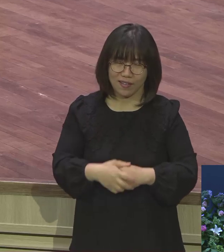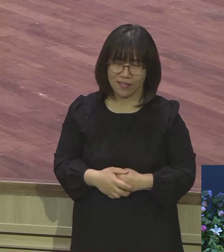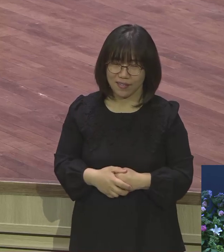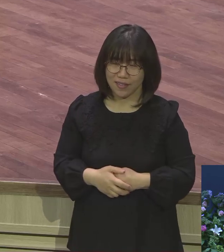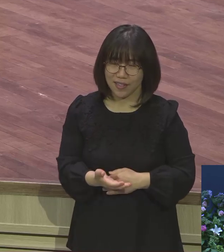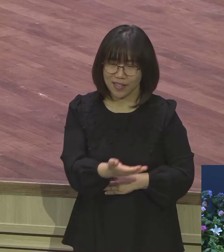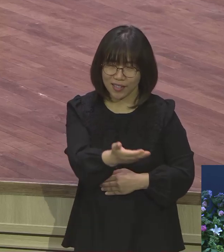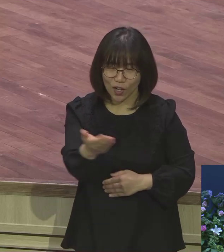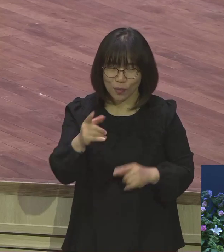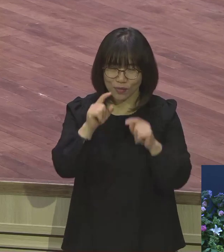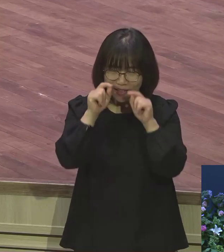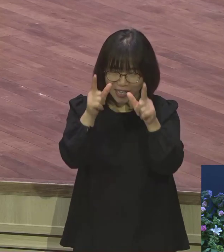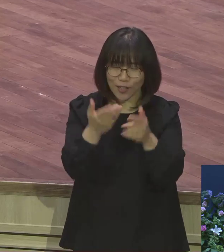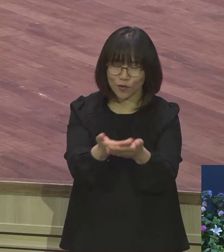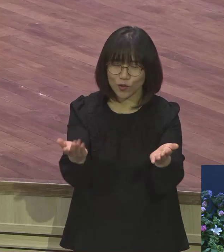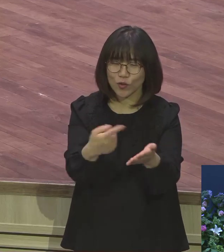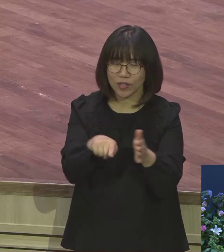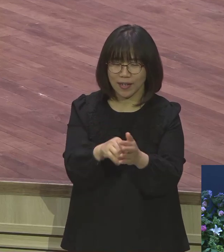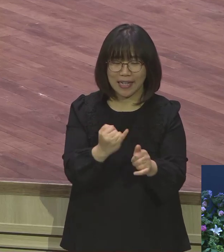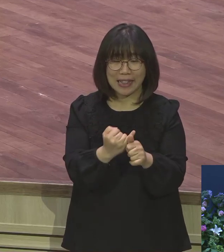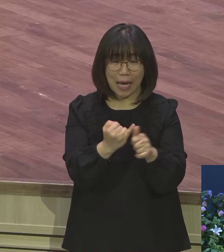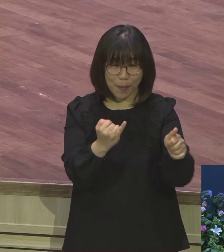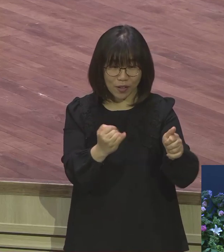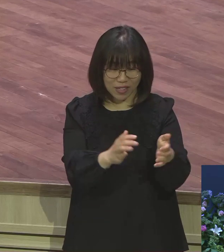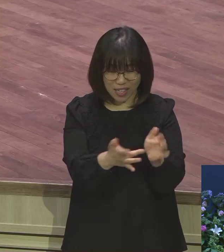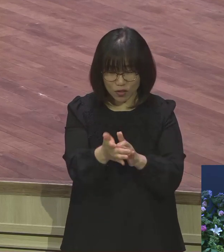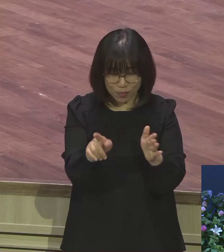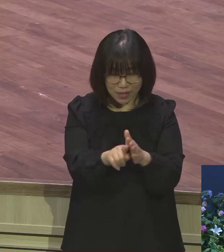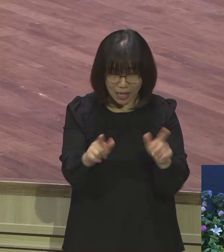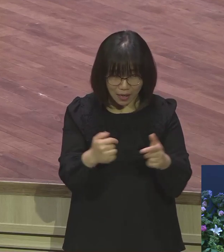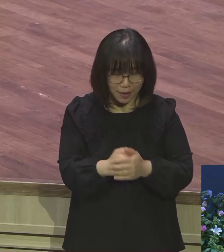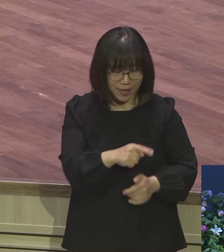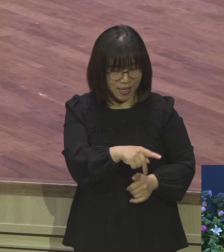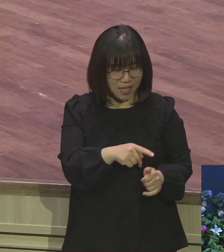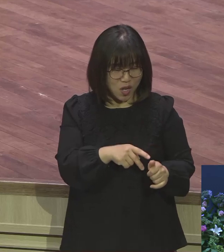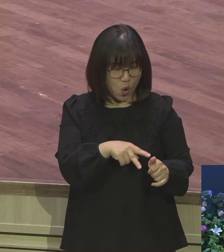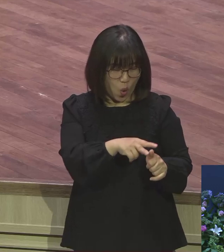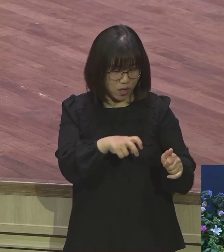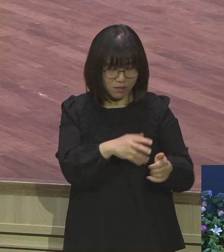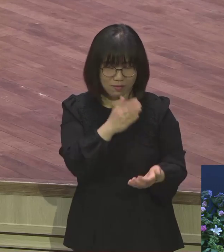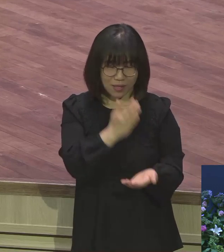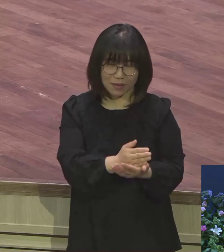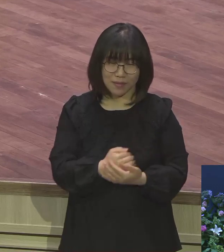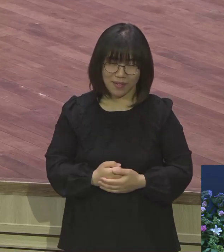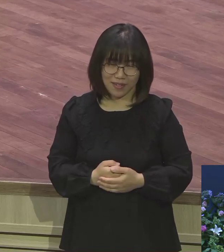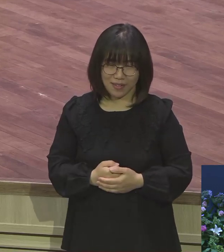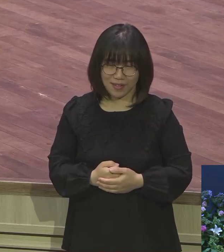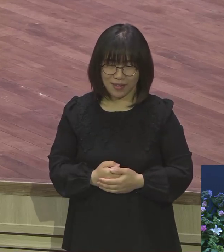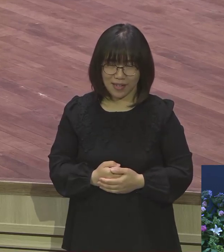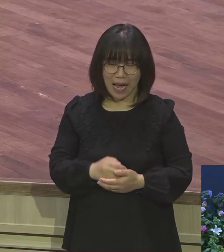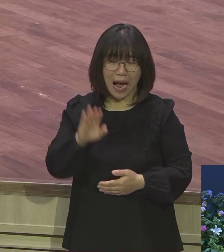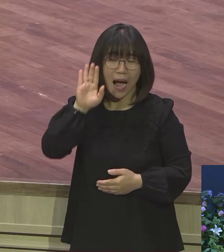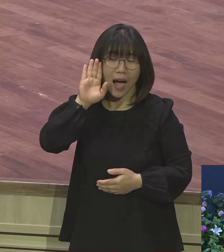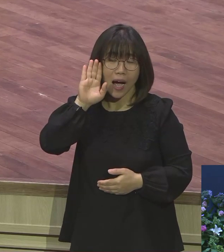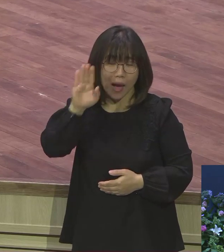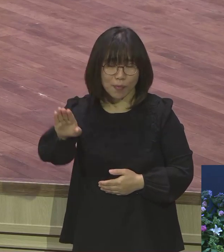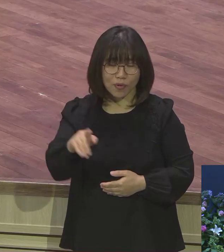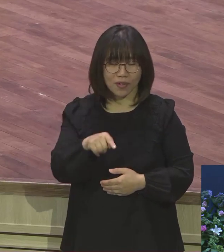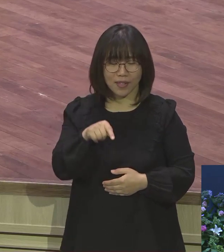아멘 남편이 예수 왼수 하지 마세요 남편이 예수 믿나 올 거예요 여러분이 여러분만 변화되면 남편도 변화돼